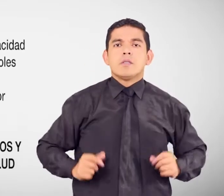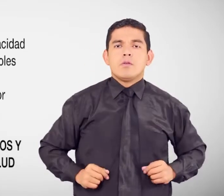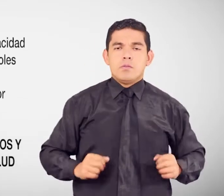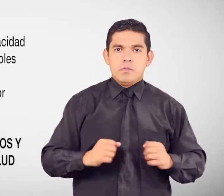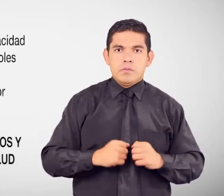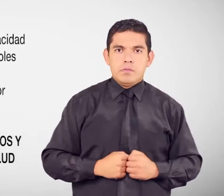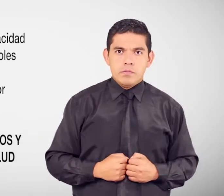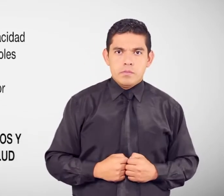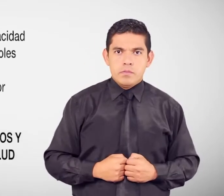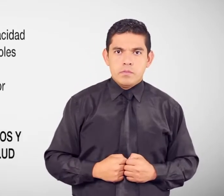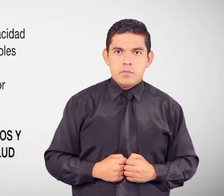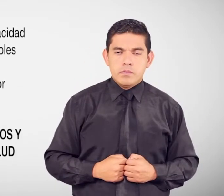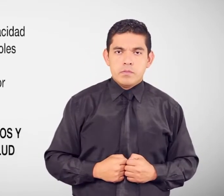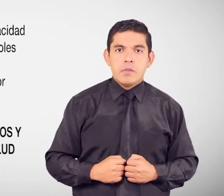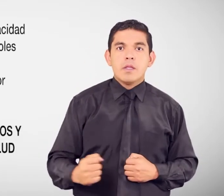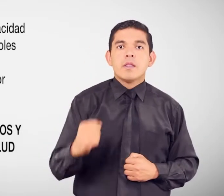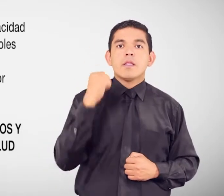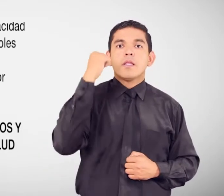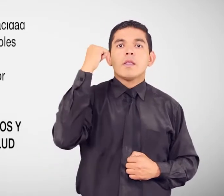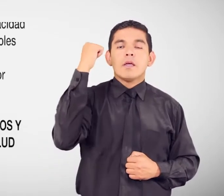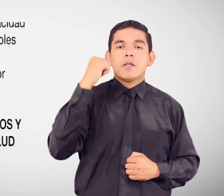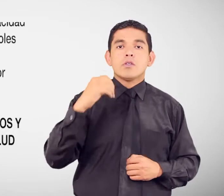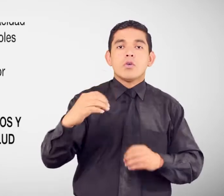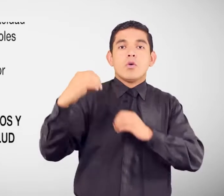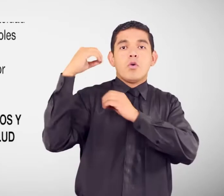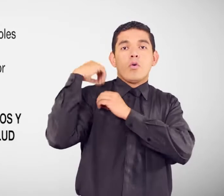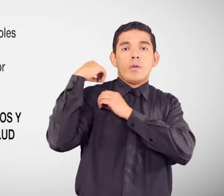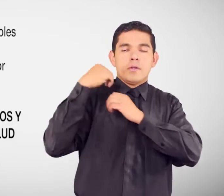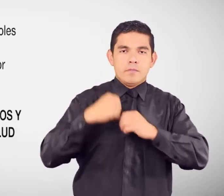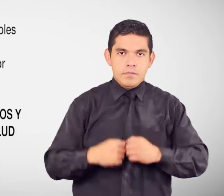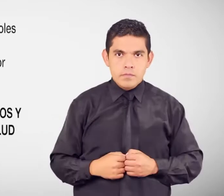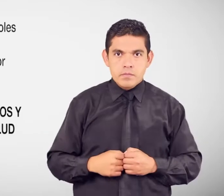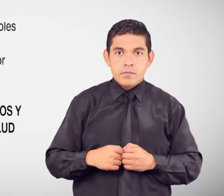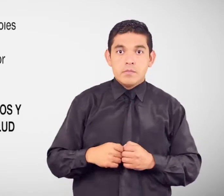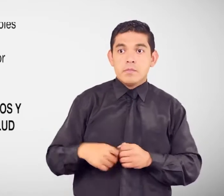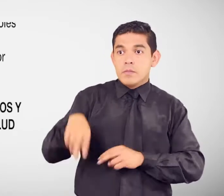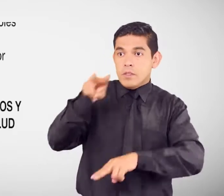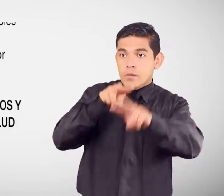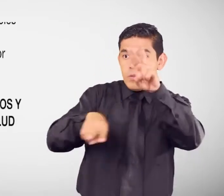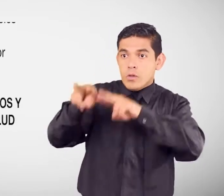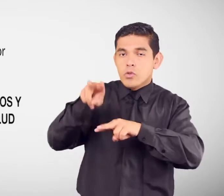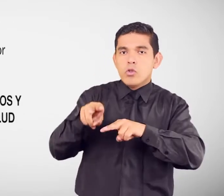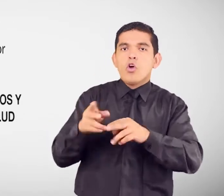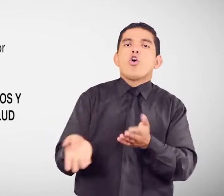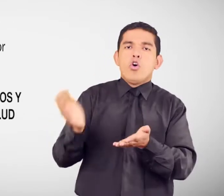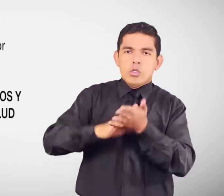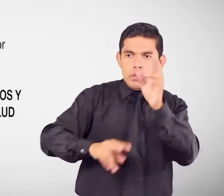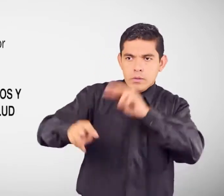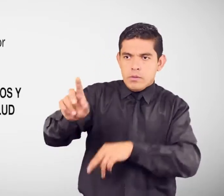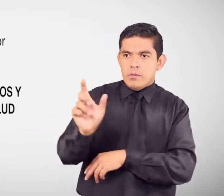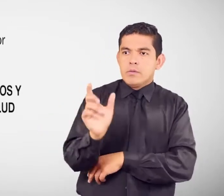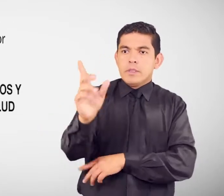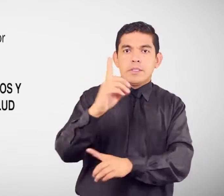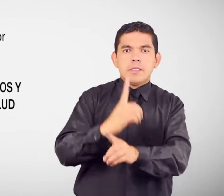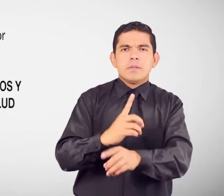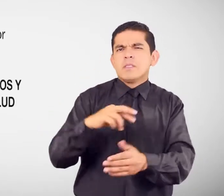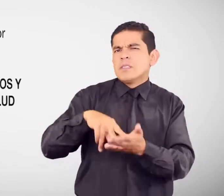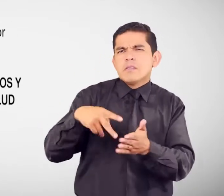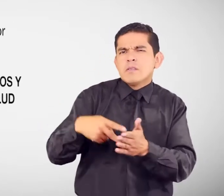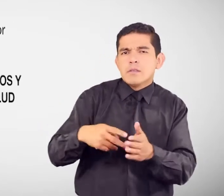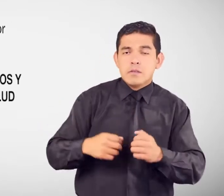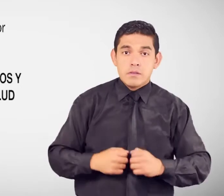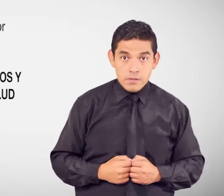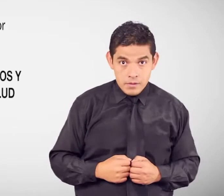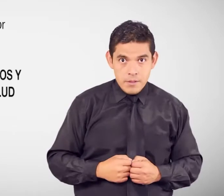Derechos y obligaciones Calificación O recalificación De la discapacidad ¿En qué consiste? Es la